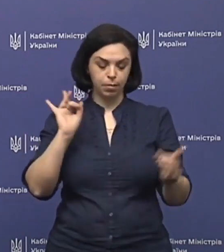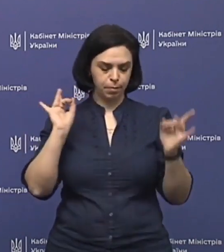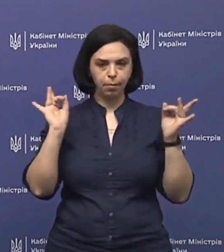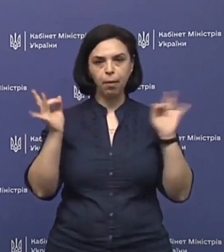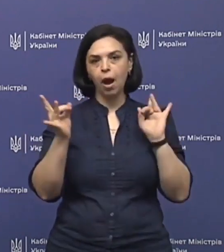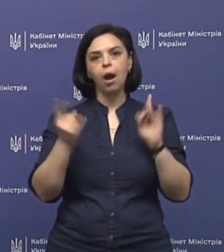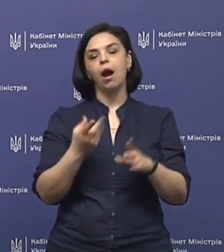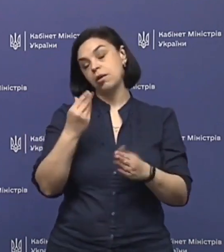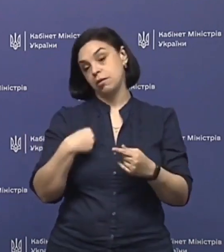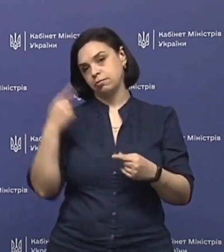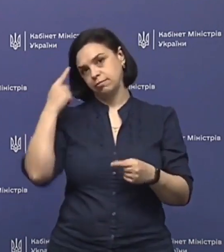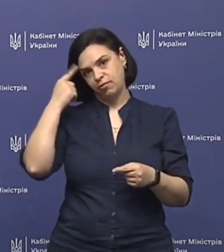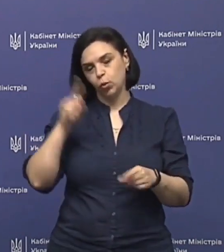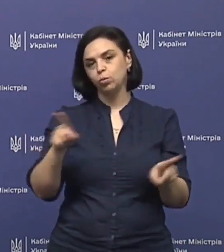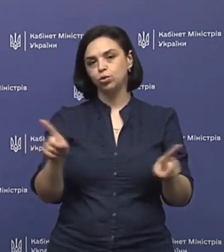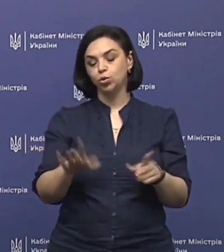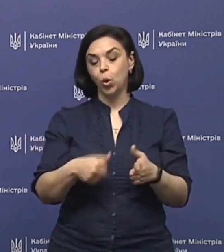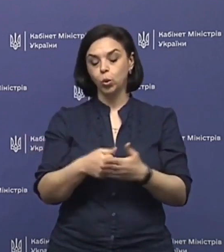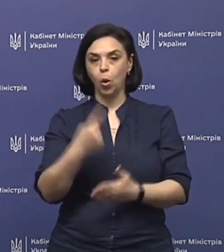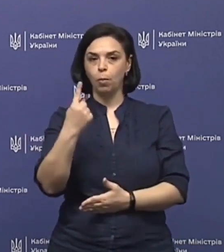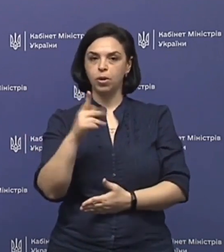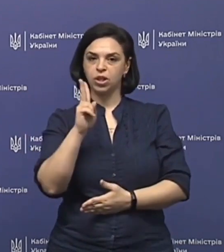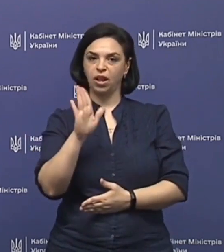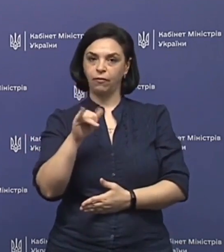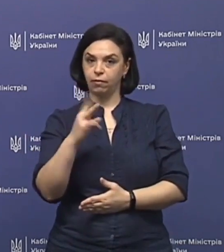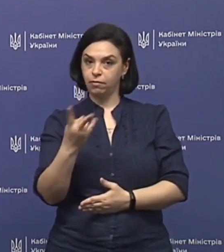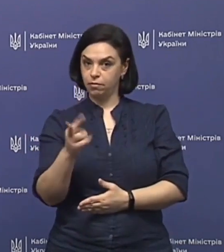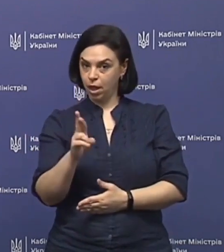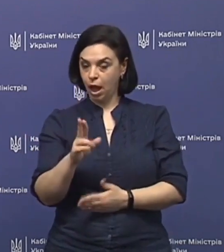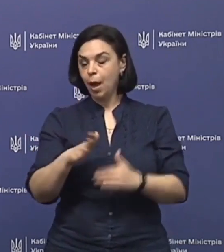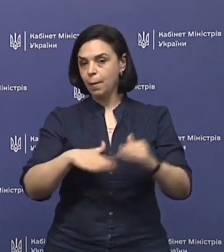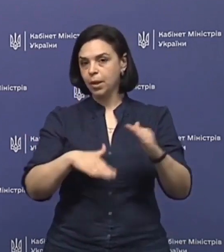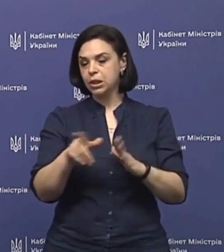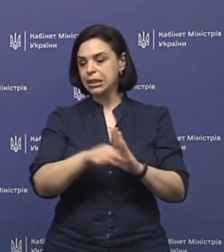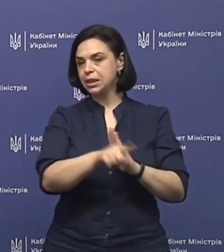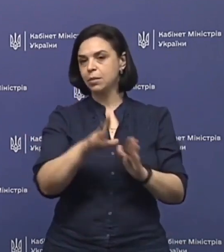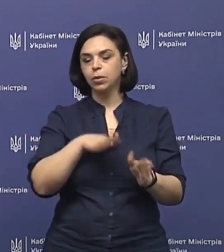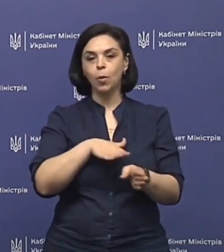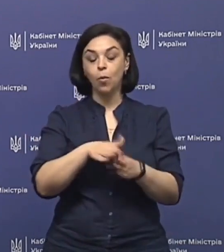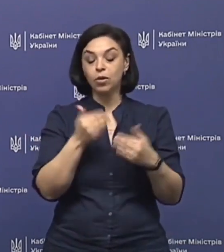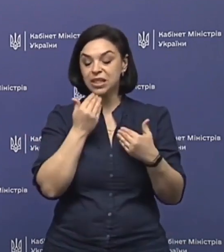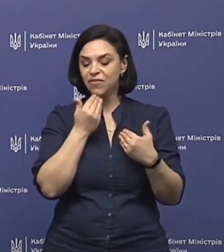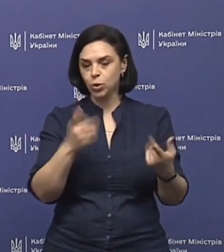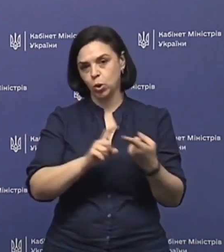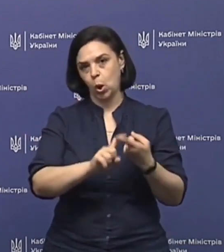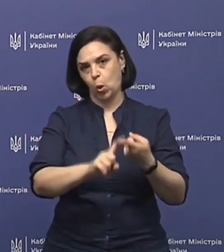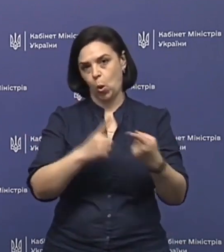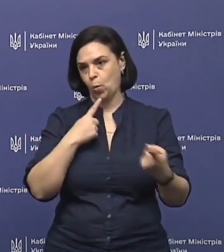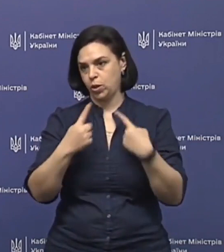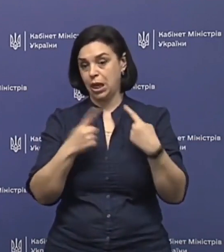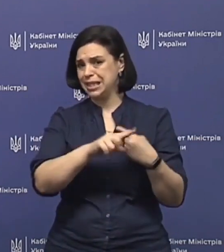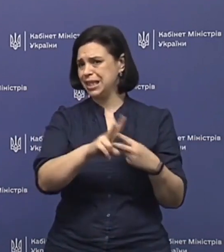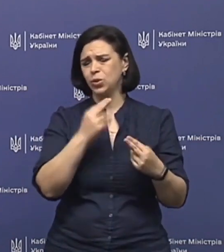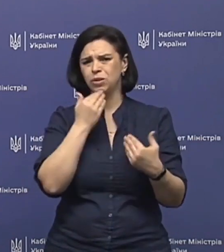спавах. Так от, як мені відомо, що до 1 квітня практично з ними була повністю відсутна комунікація.